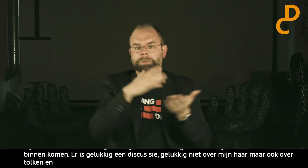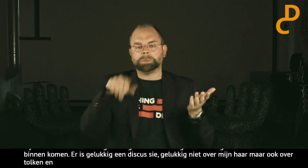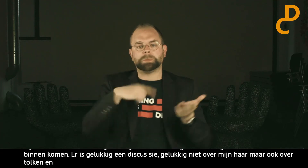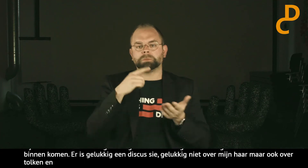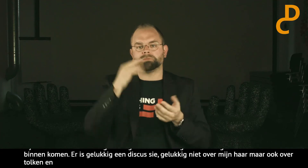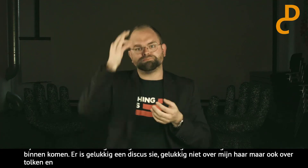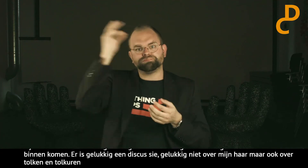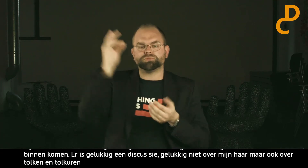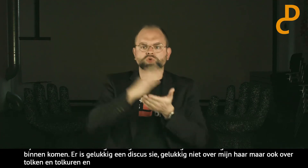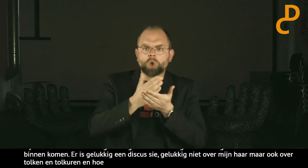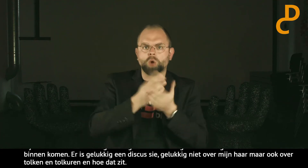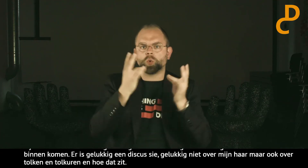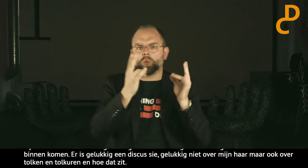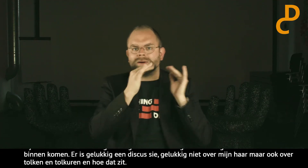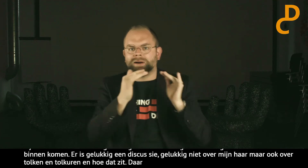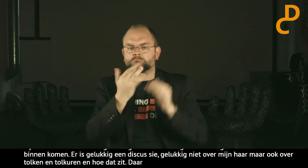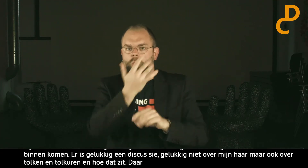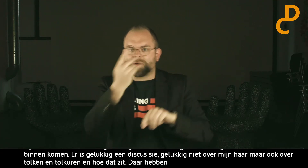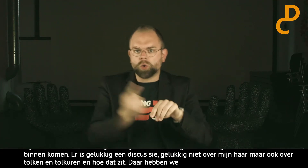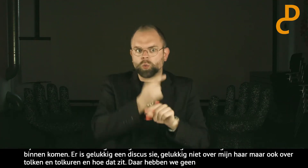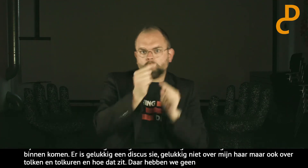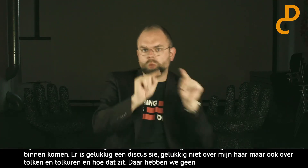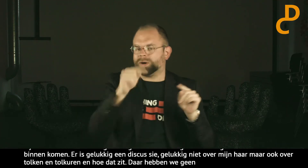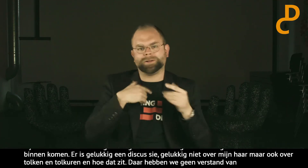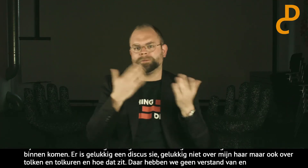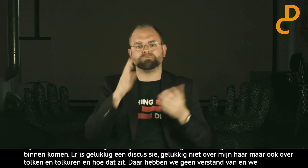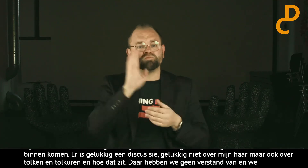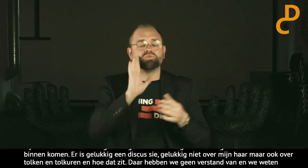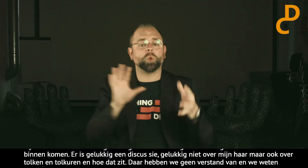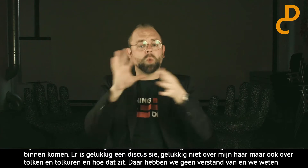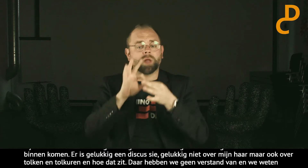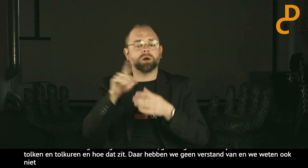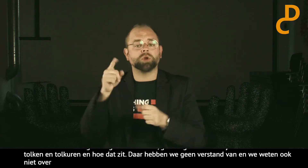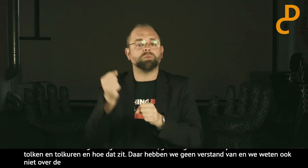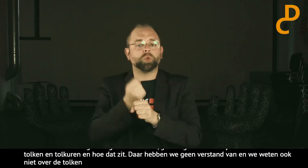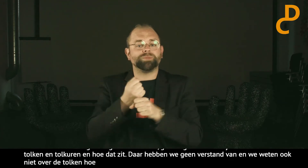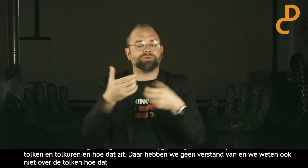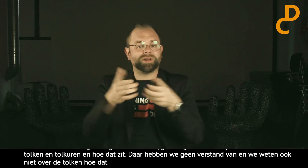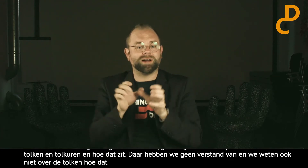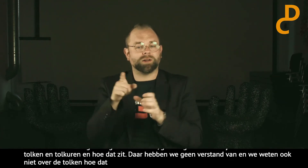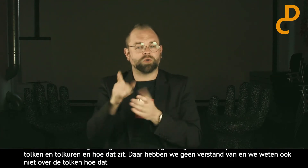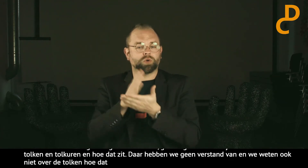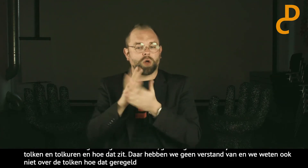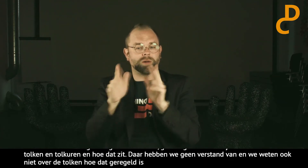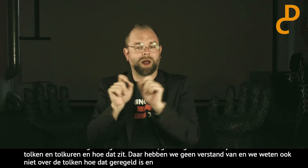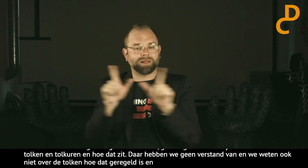Wij weten ook niet over de tolken, hoe dat precies geregeld is, over hoeveel uren en dat soort zaken. Neem daarvoor alsjeblieft contact op met de